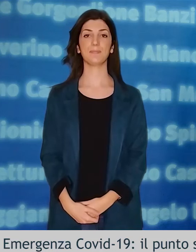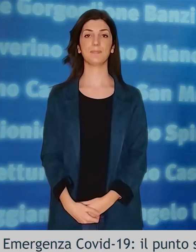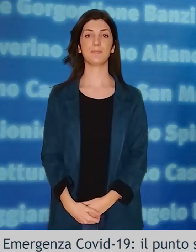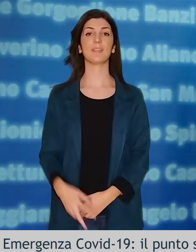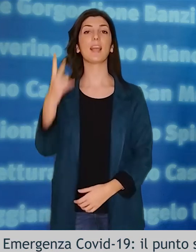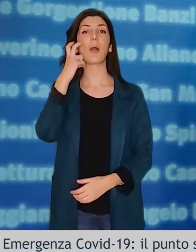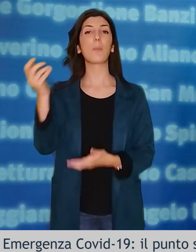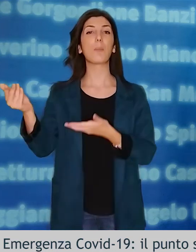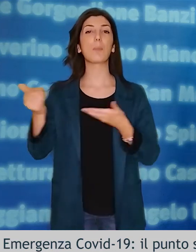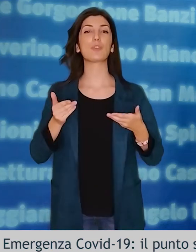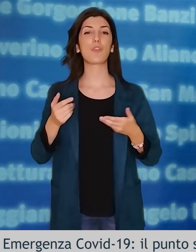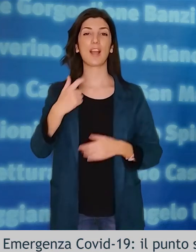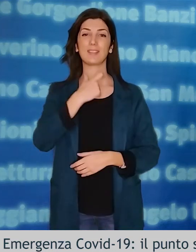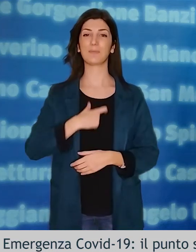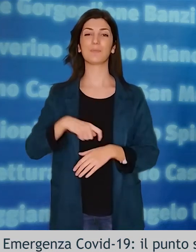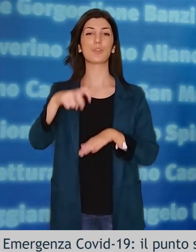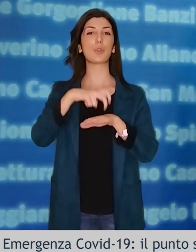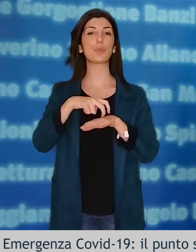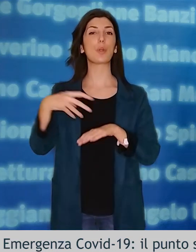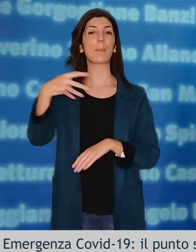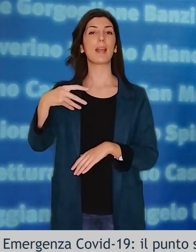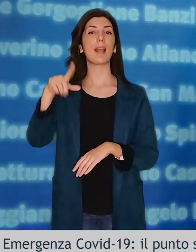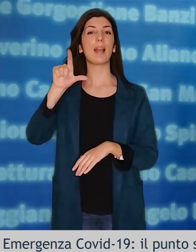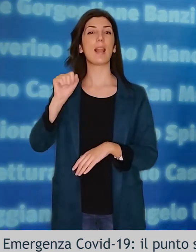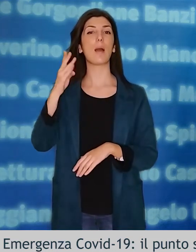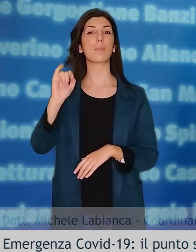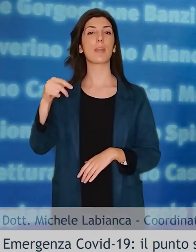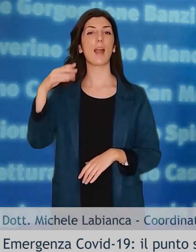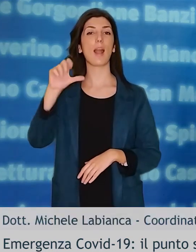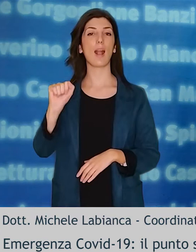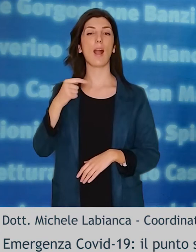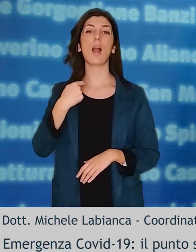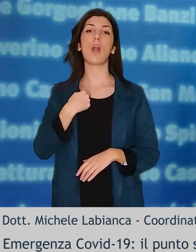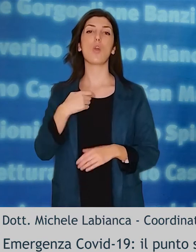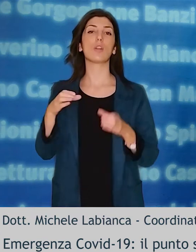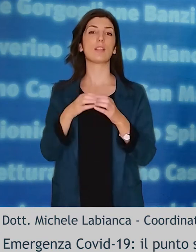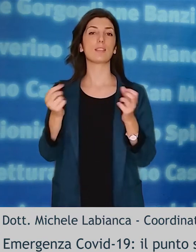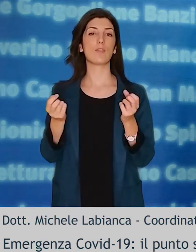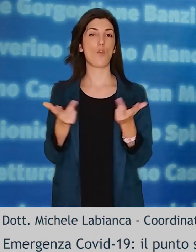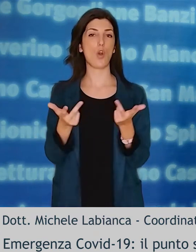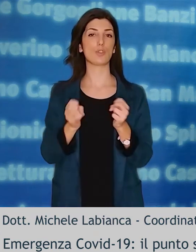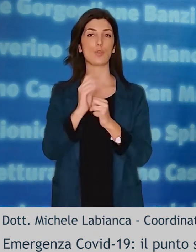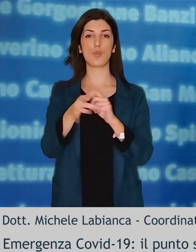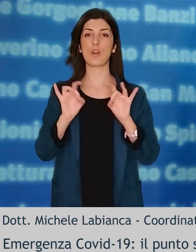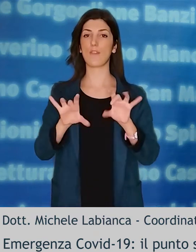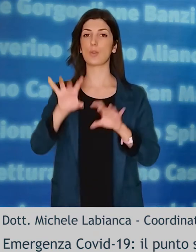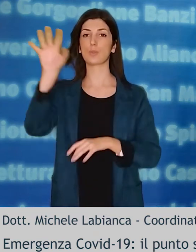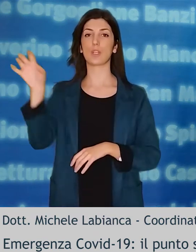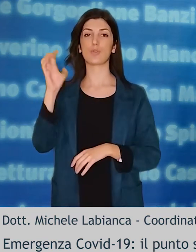Ben trovati, sono il dottor Michele Labianca, coordinatore della Task Force Coronavirus della Regione Basilicata.